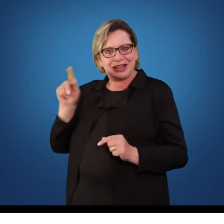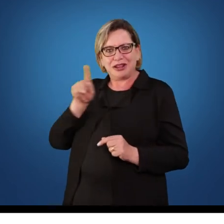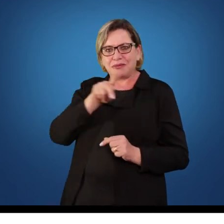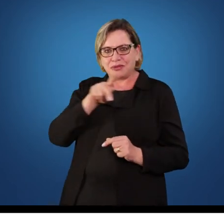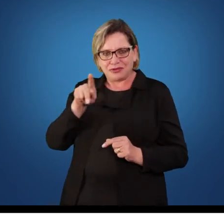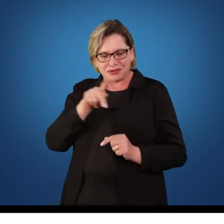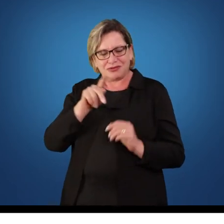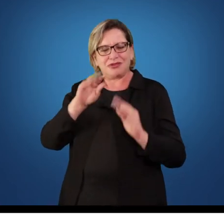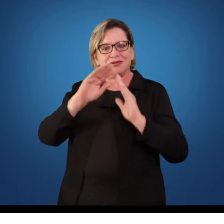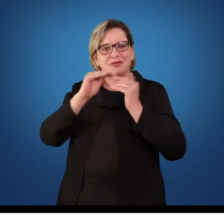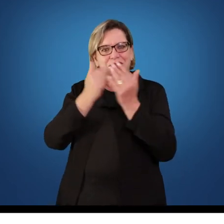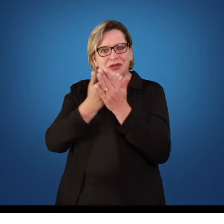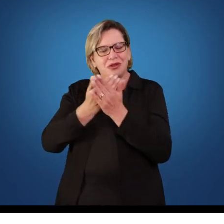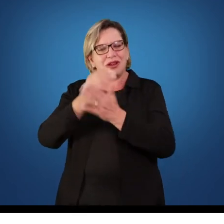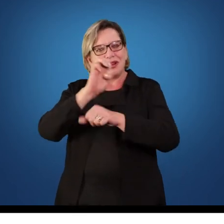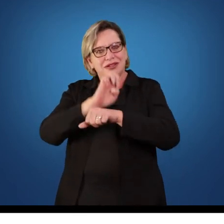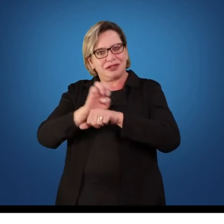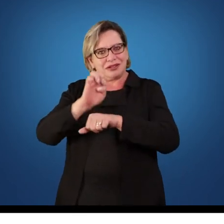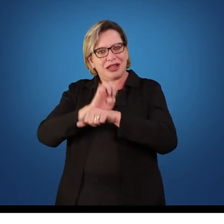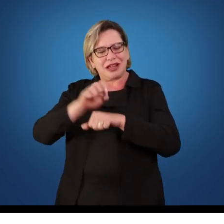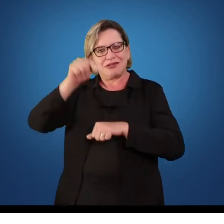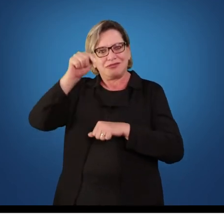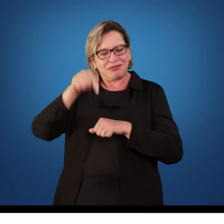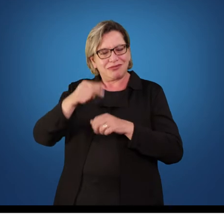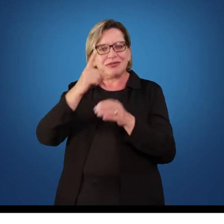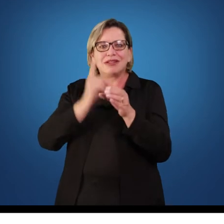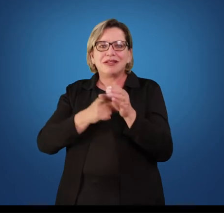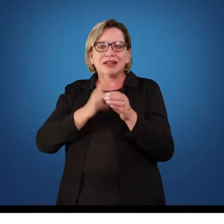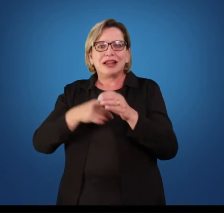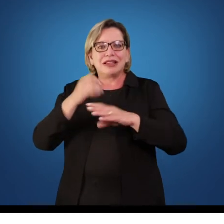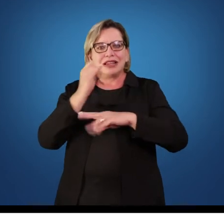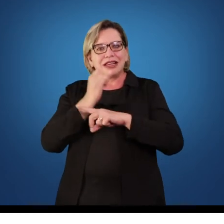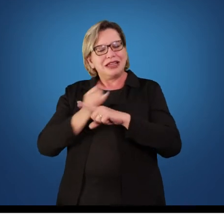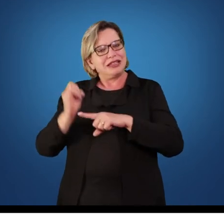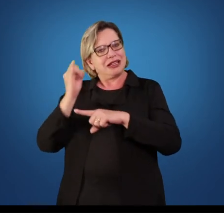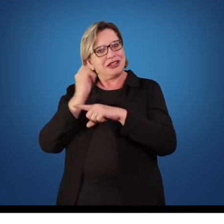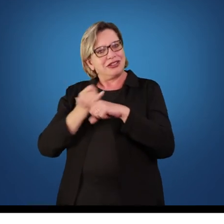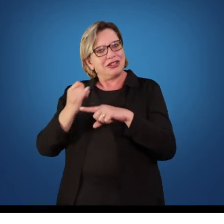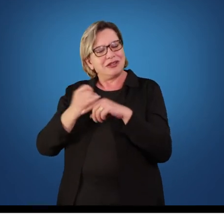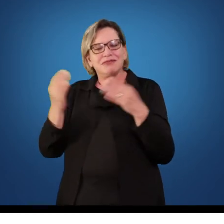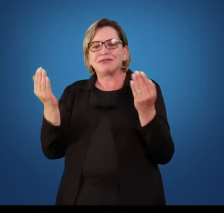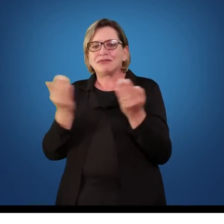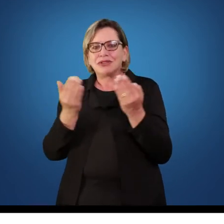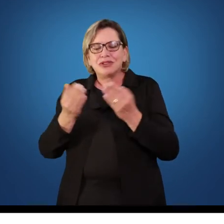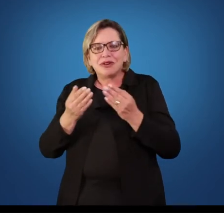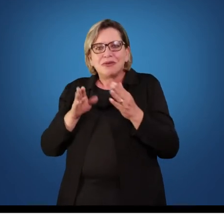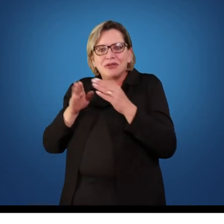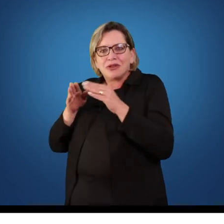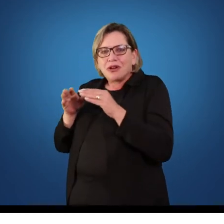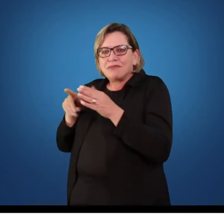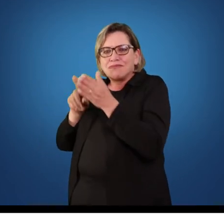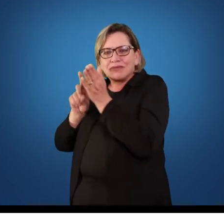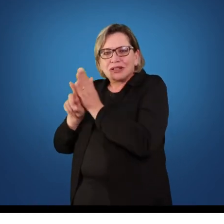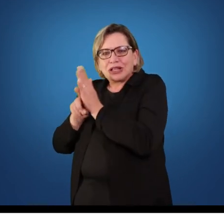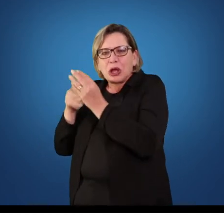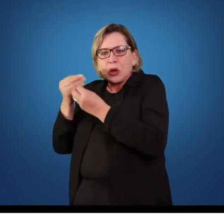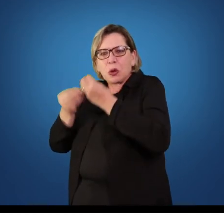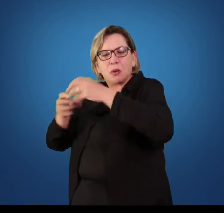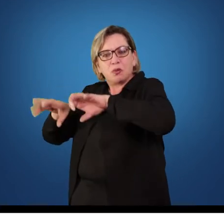Estadual de Ensino do município de Irati e hoje nós vamos ouvir um pouco sobre a sua formação, sobre